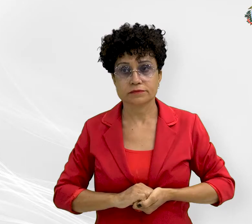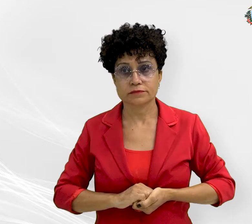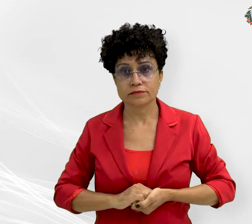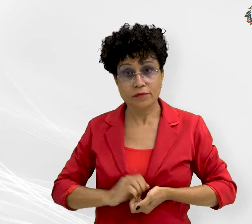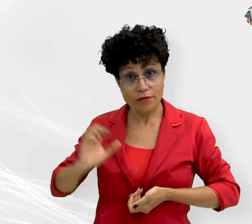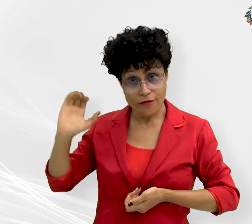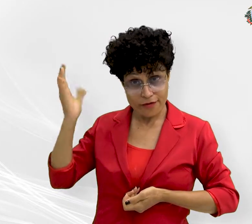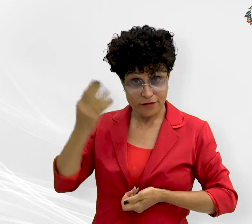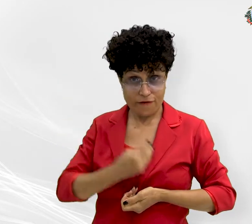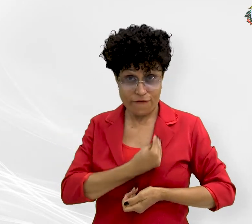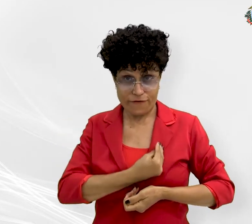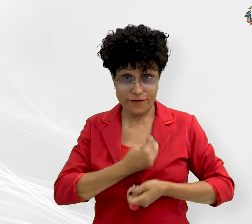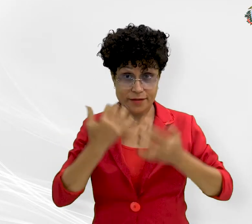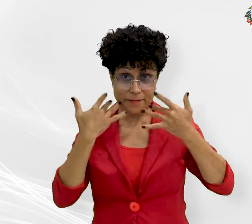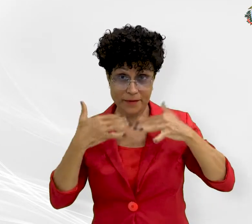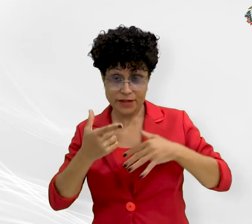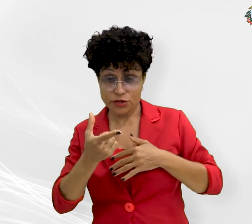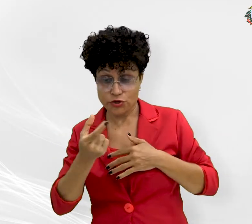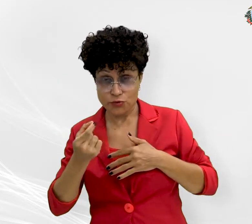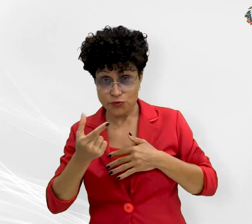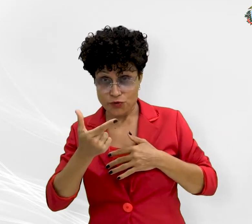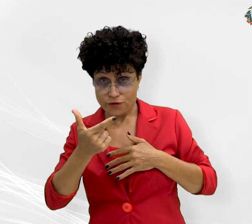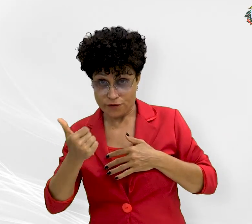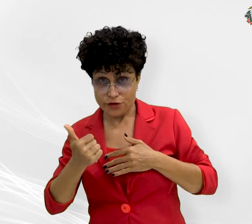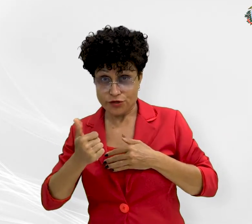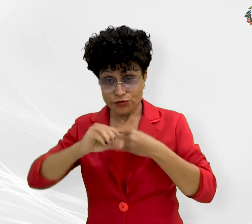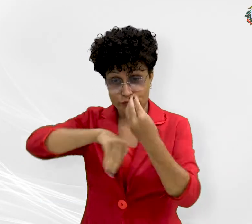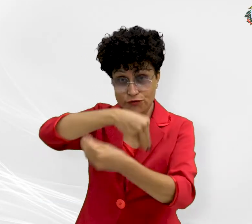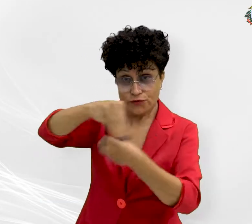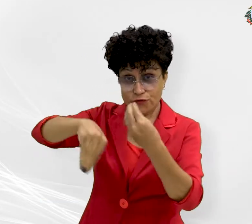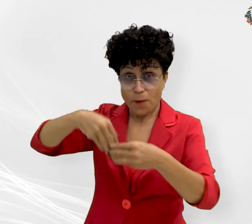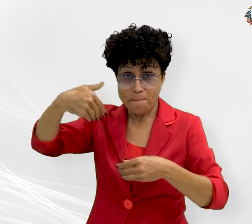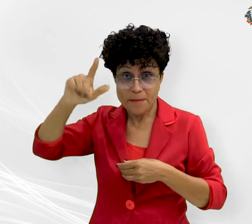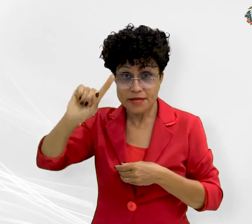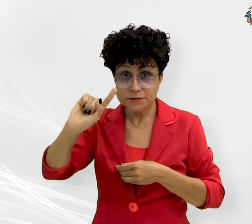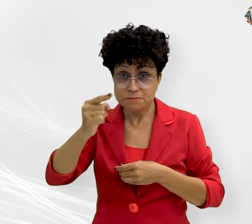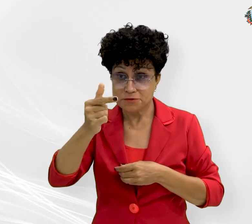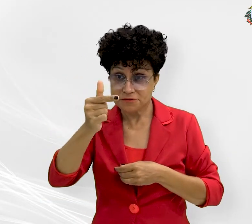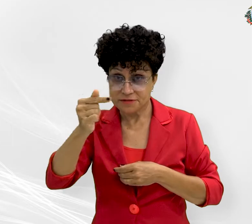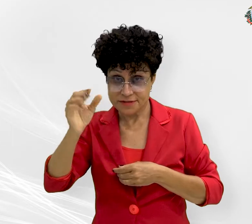Ações do Vida Plena em 2021 abrangem mais de 1,7 mil pessoas.